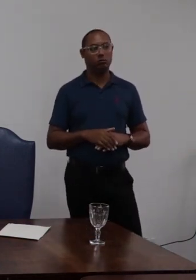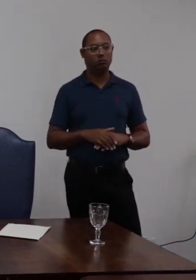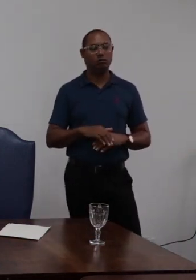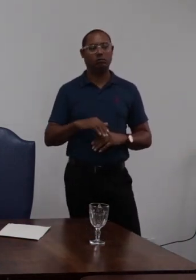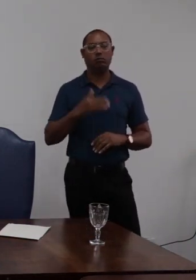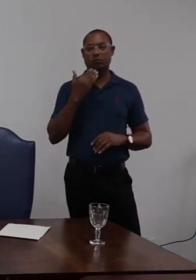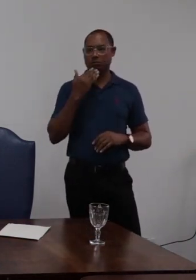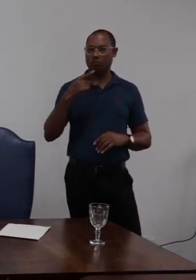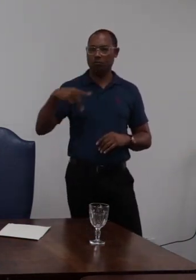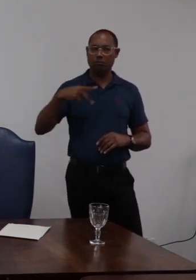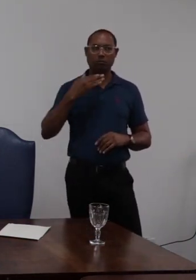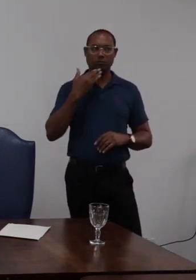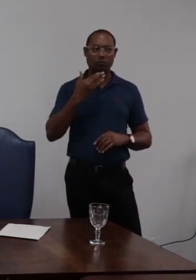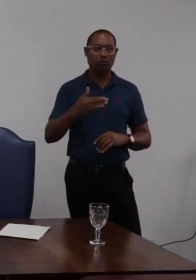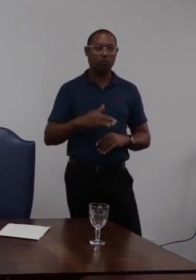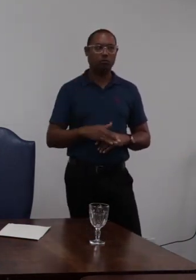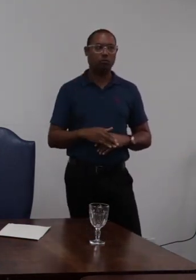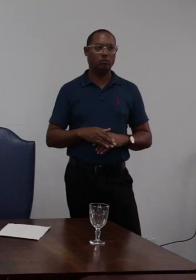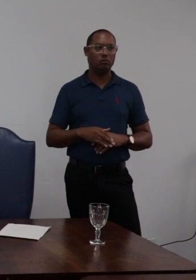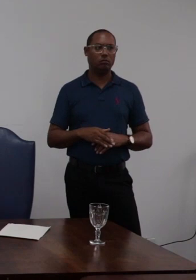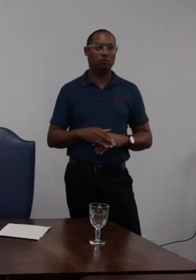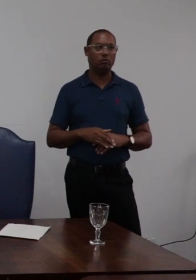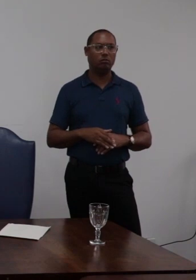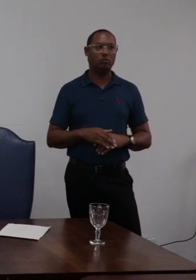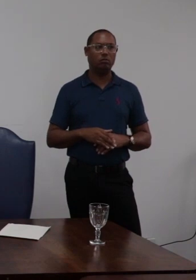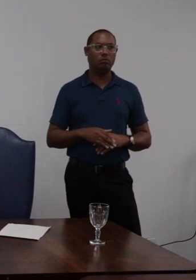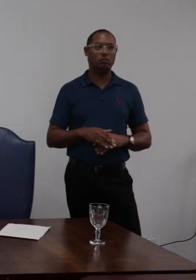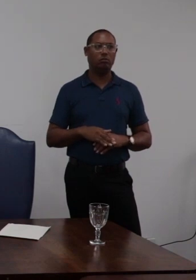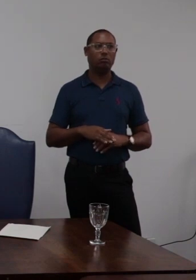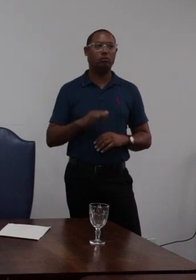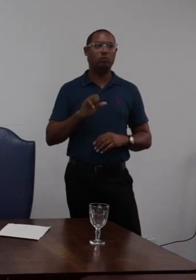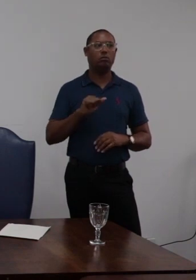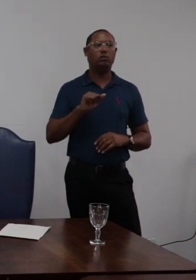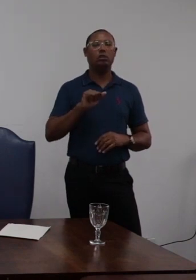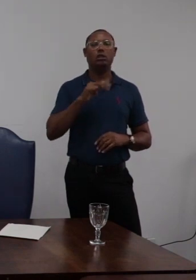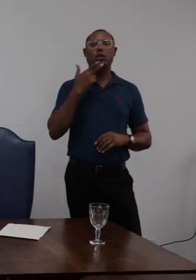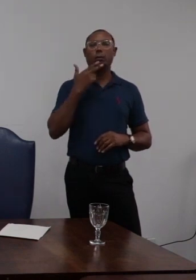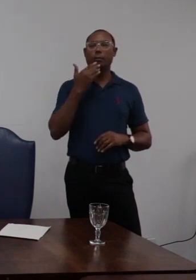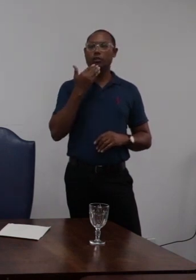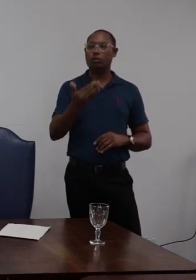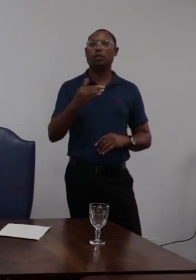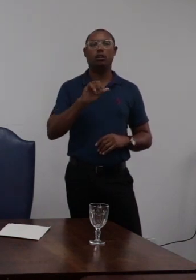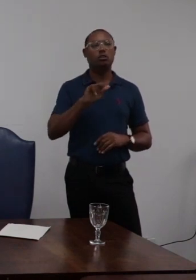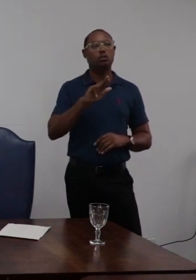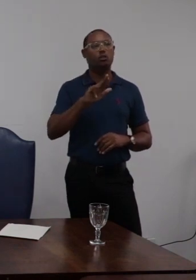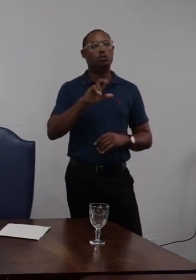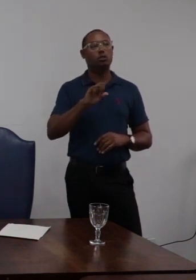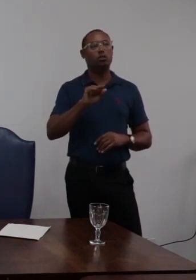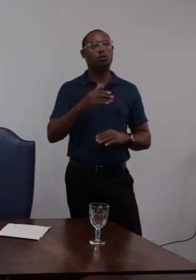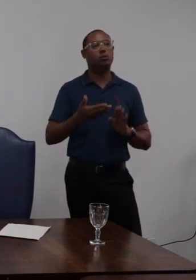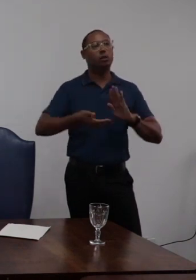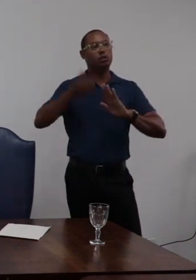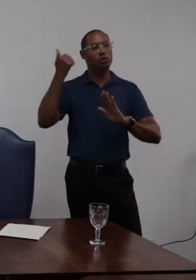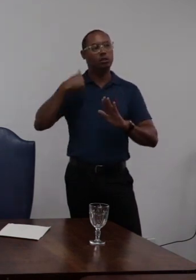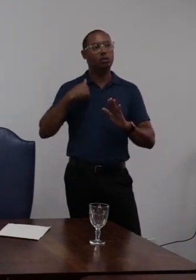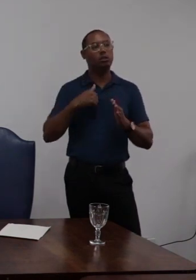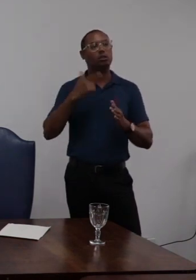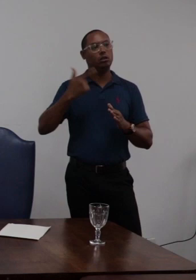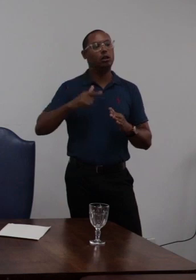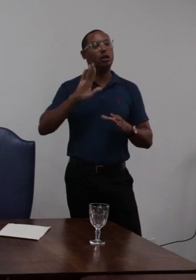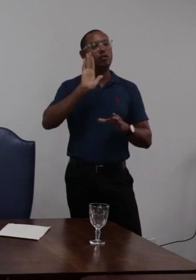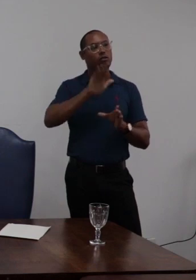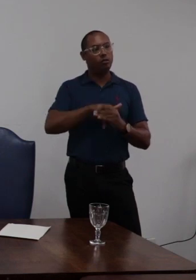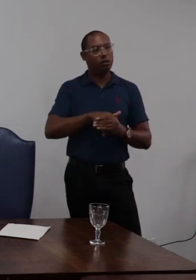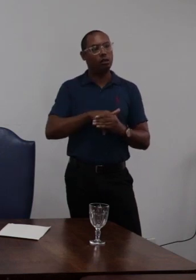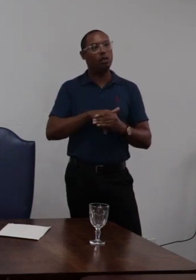um pedido de suspeição na verdade além do conselheiro Joaquim que já se retirou e como a gente está votando